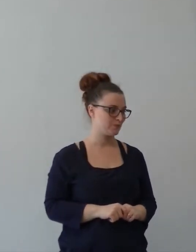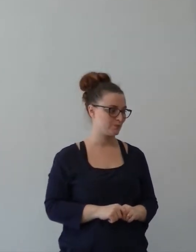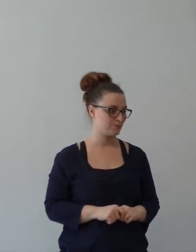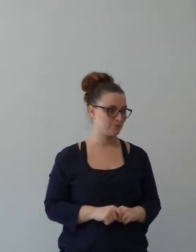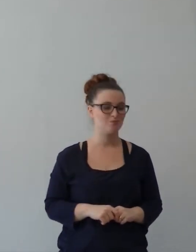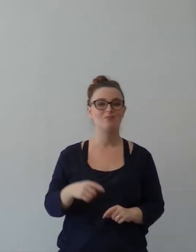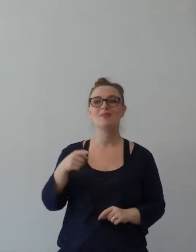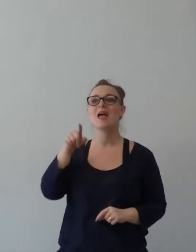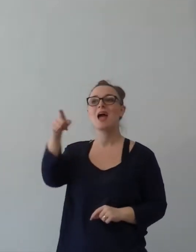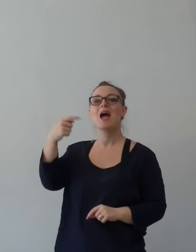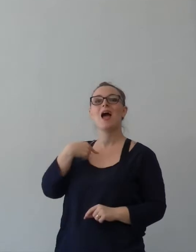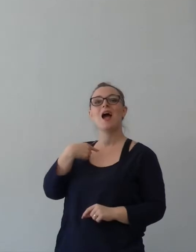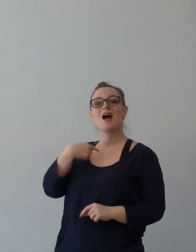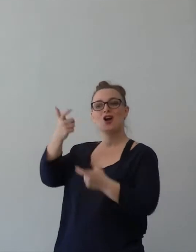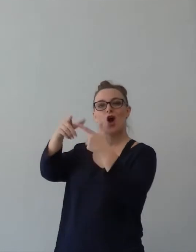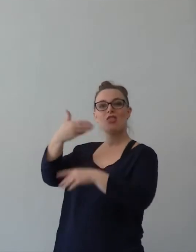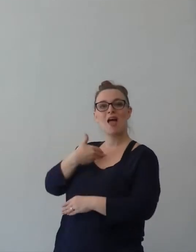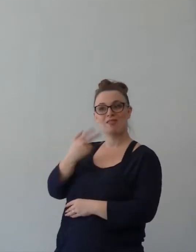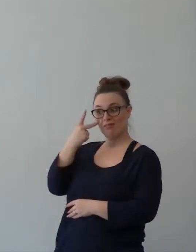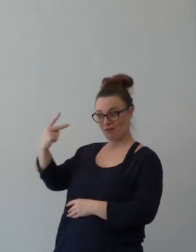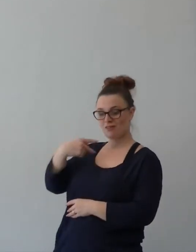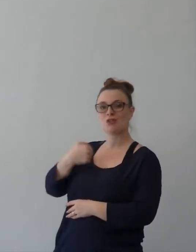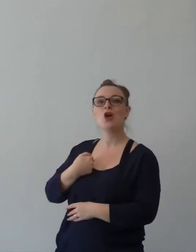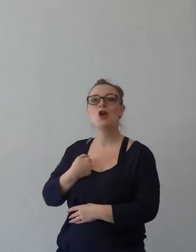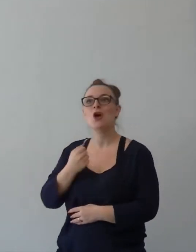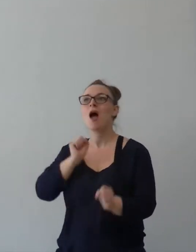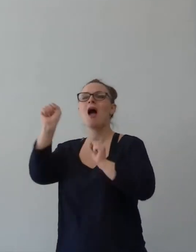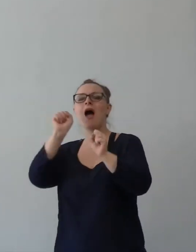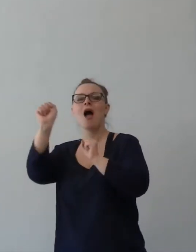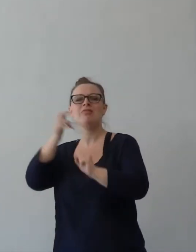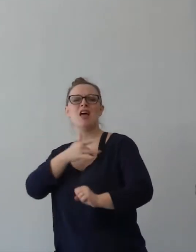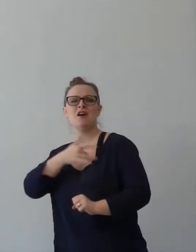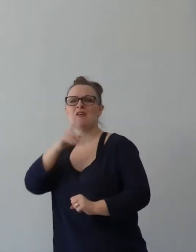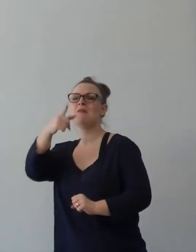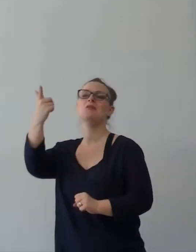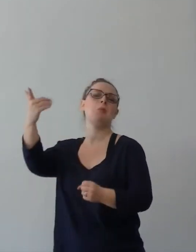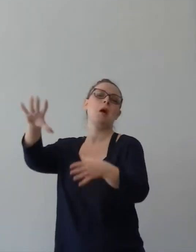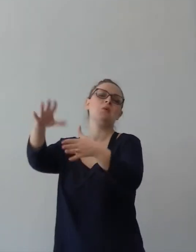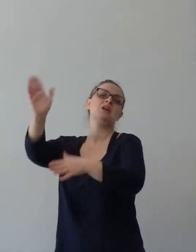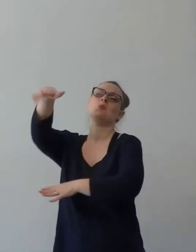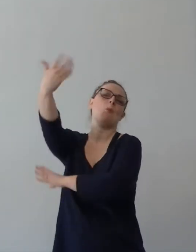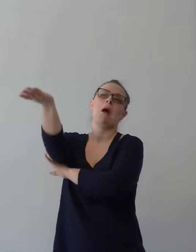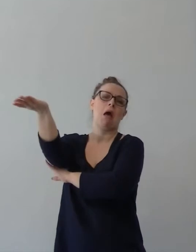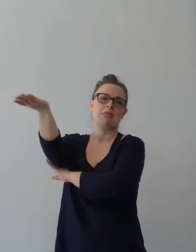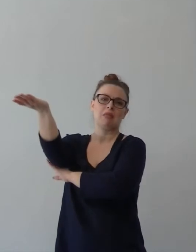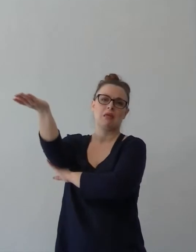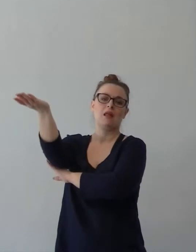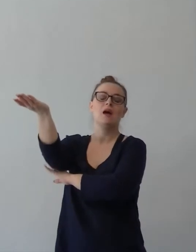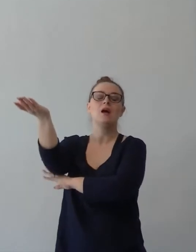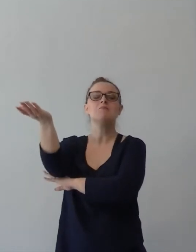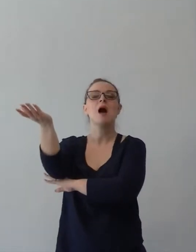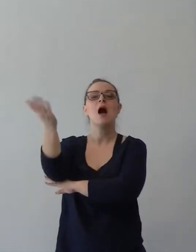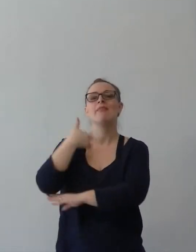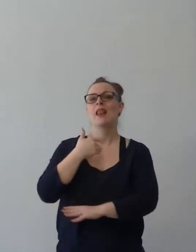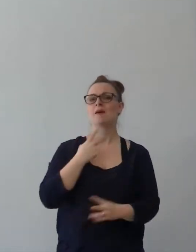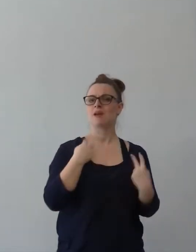Mio cognato ha visto la mia gioia per il po' di una squadra di cui, in fondo, mi postava perdita. Ma ha